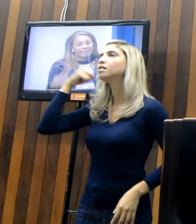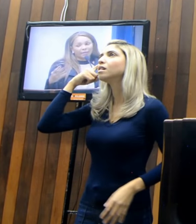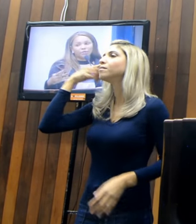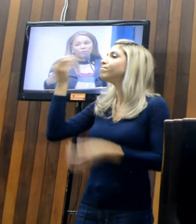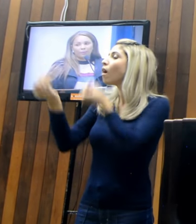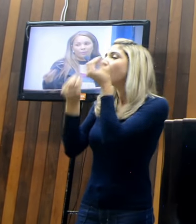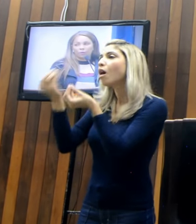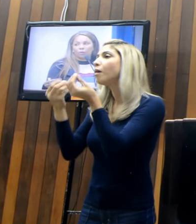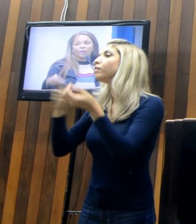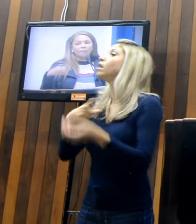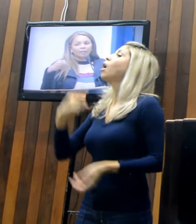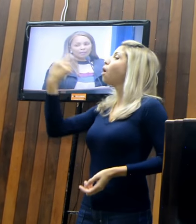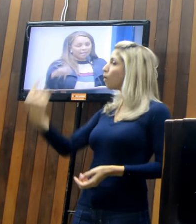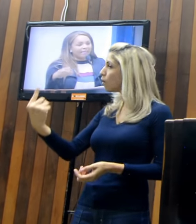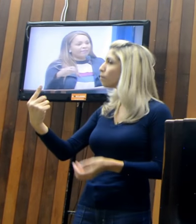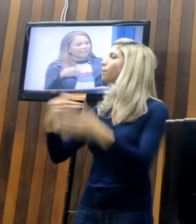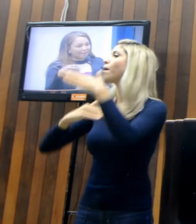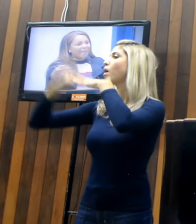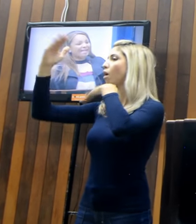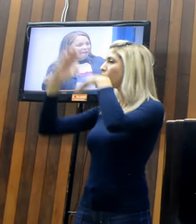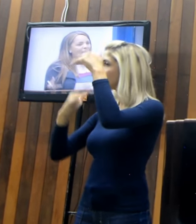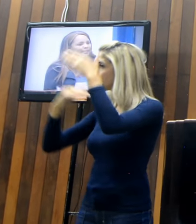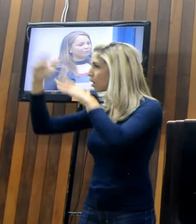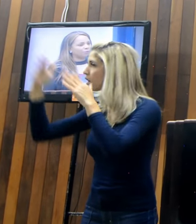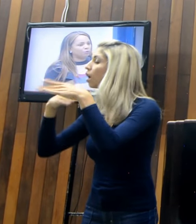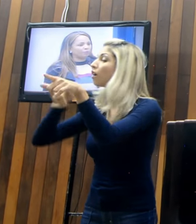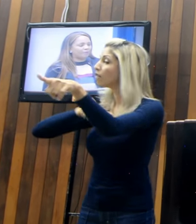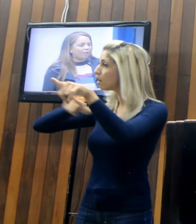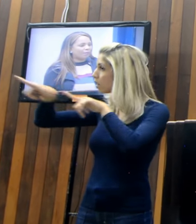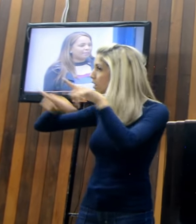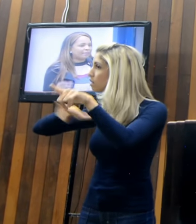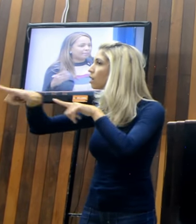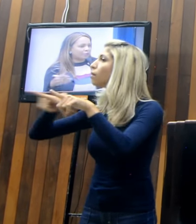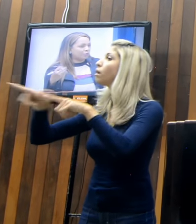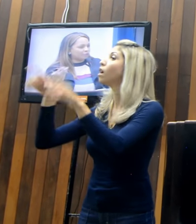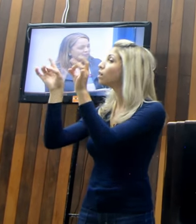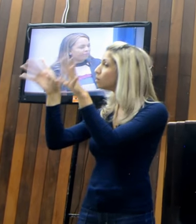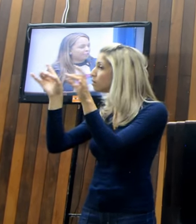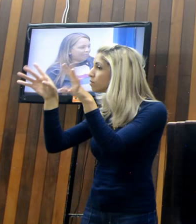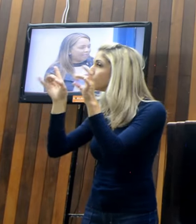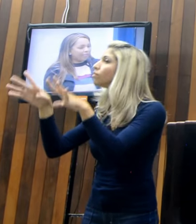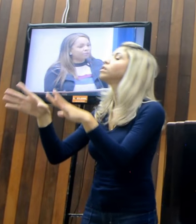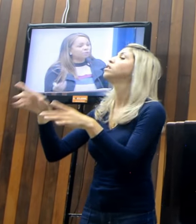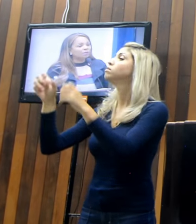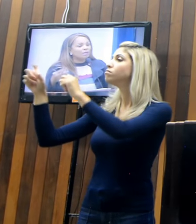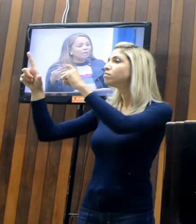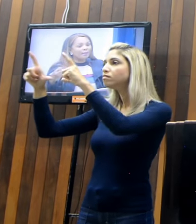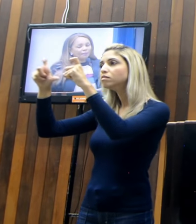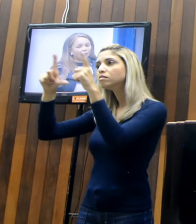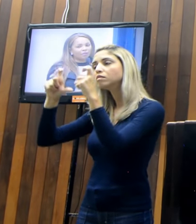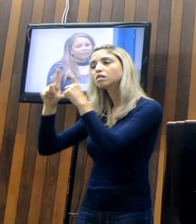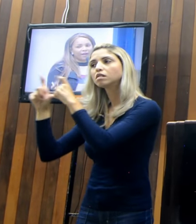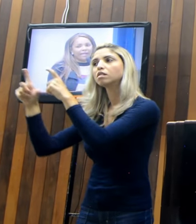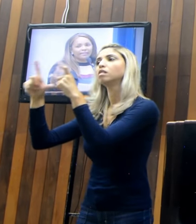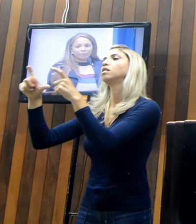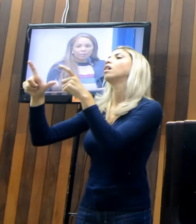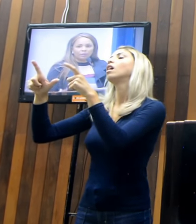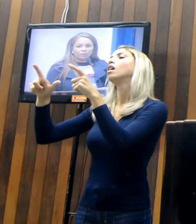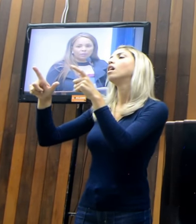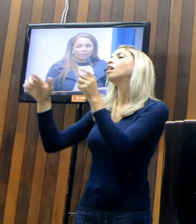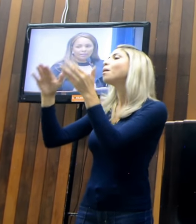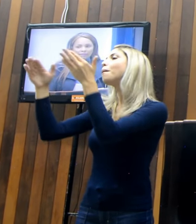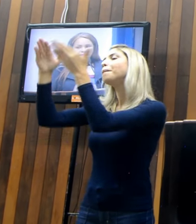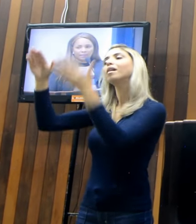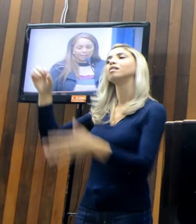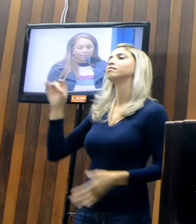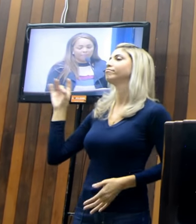nós temos uma pessoa, né, que vai trabalhar dentro do hospital, exatamente, exclusivamente pra isso, pra fotografar esse momento